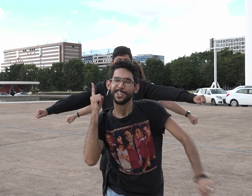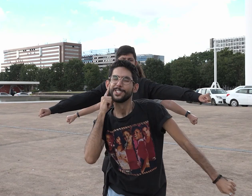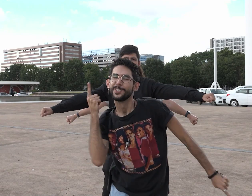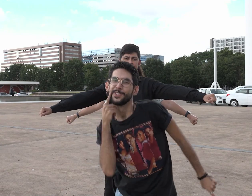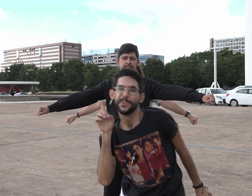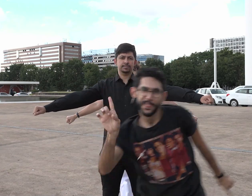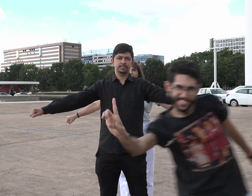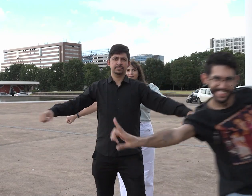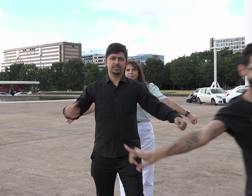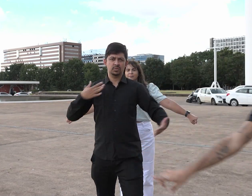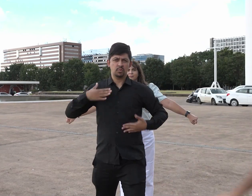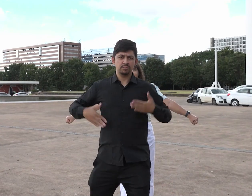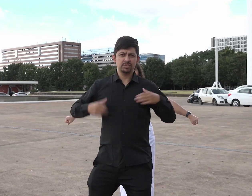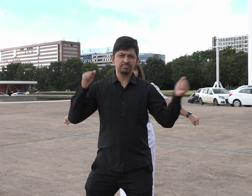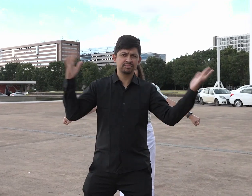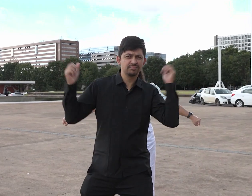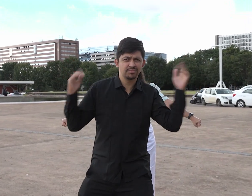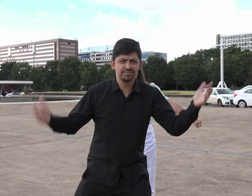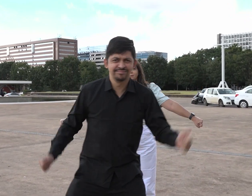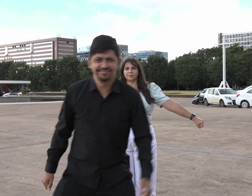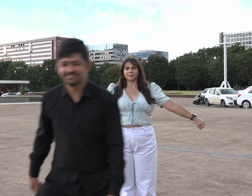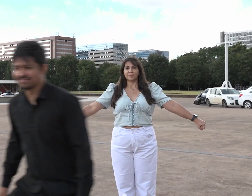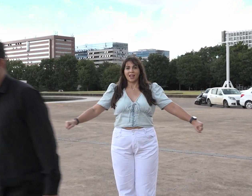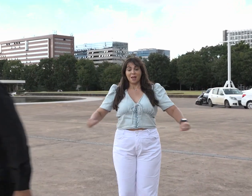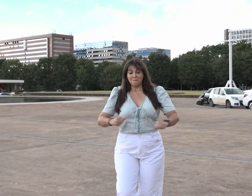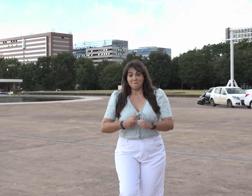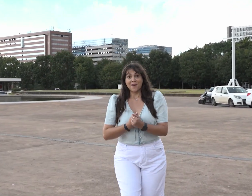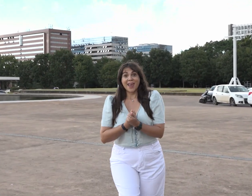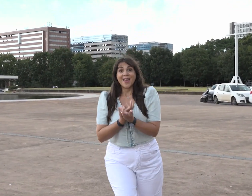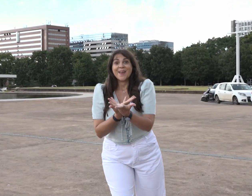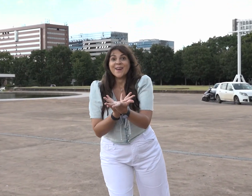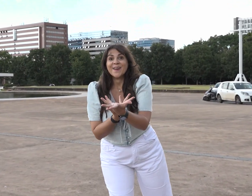surda, expressividade corporal, Expressomos!